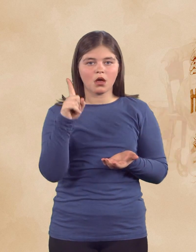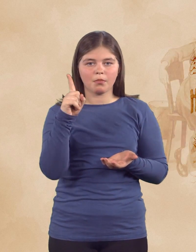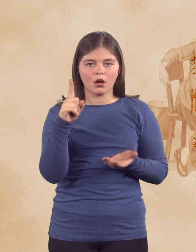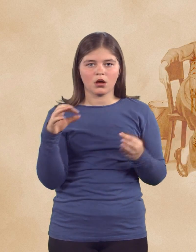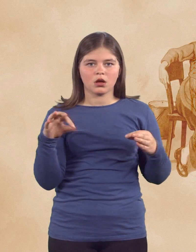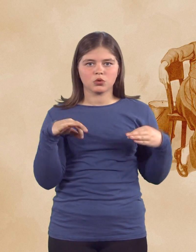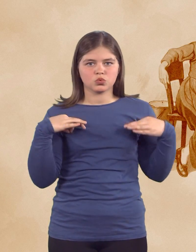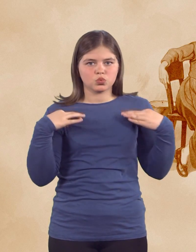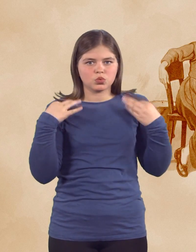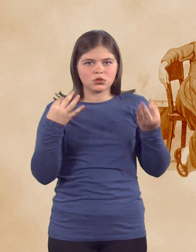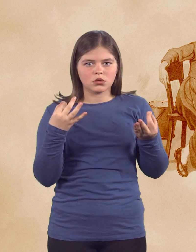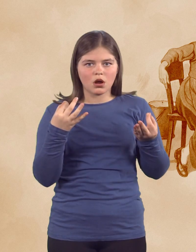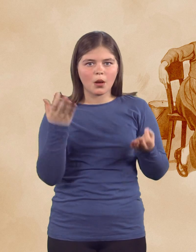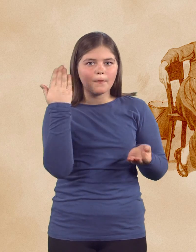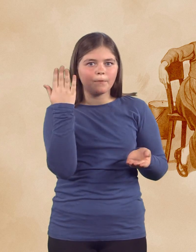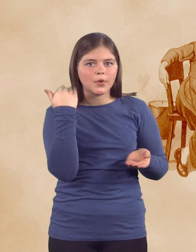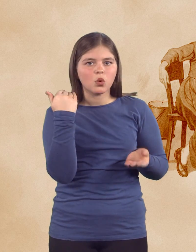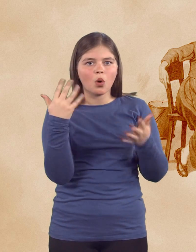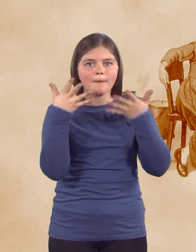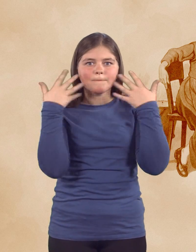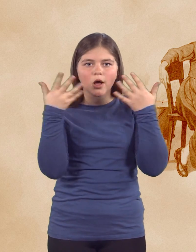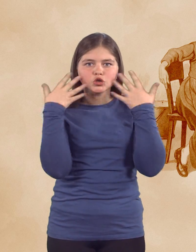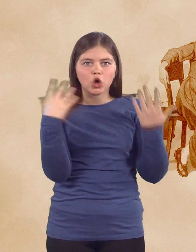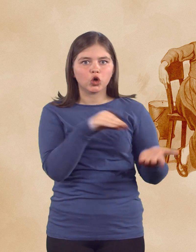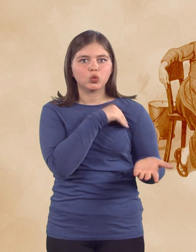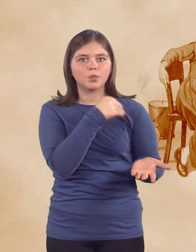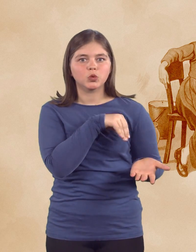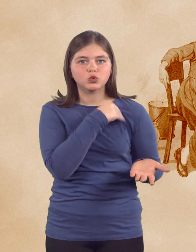nekega jutra pa ga je iz hiše spodil ljubosumni maček.